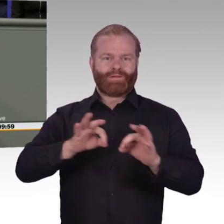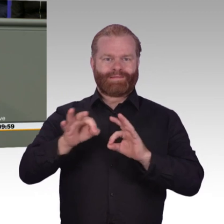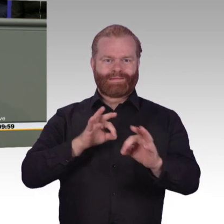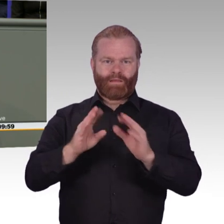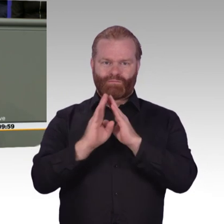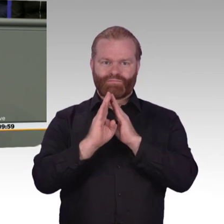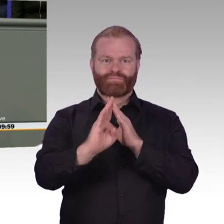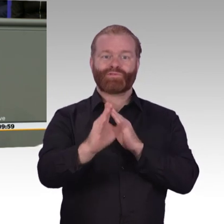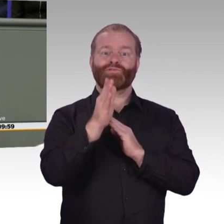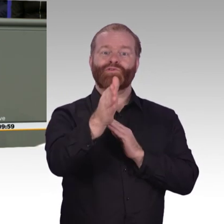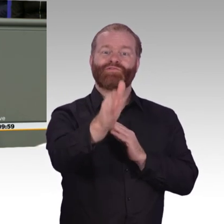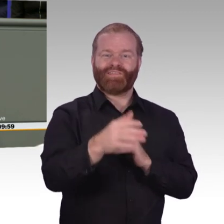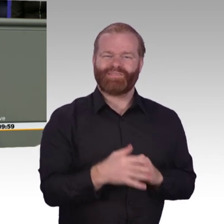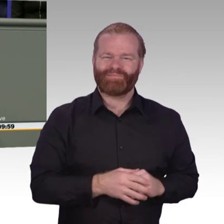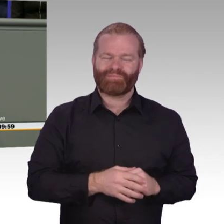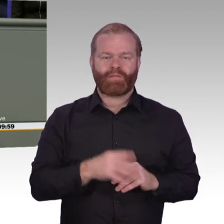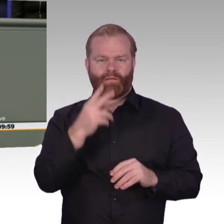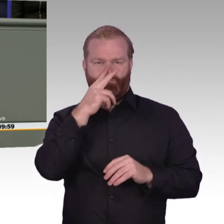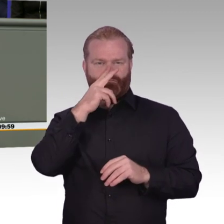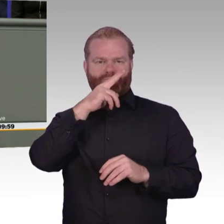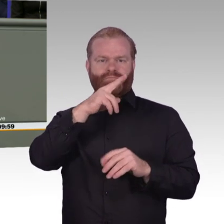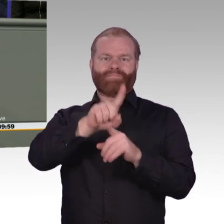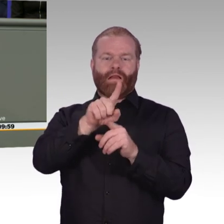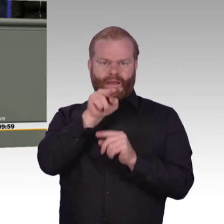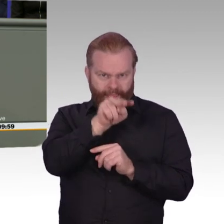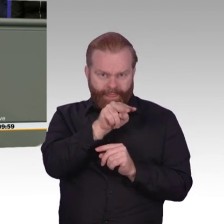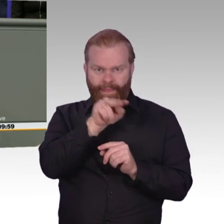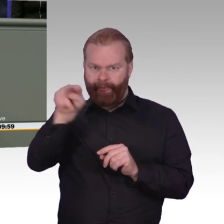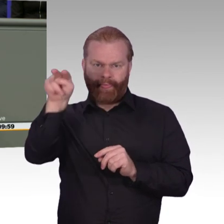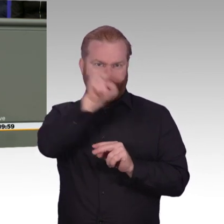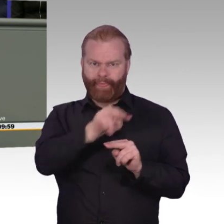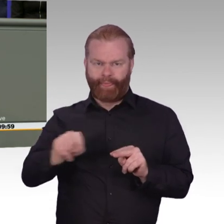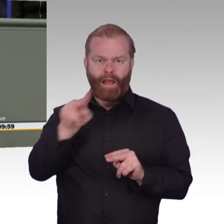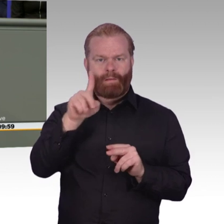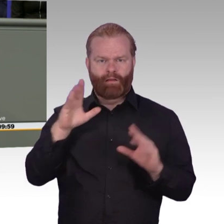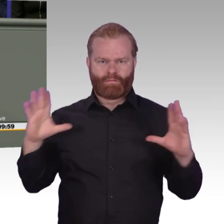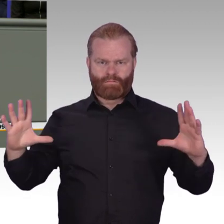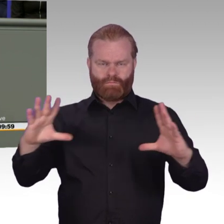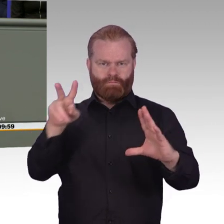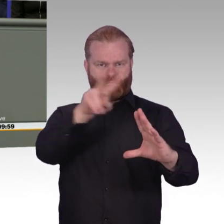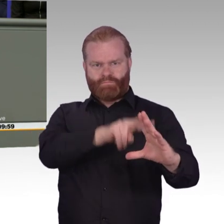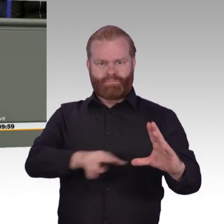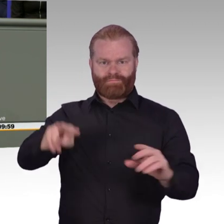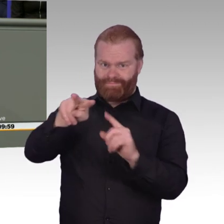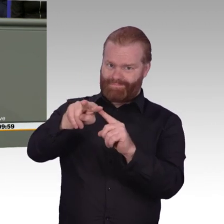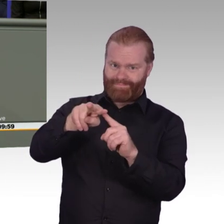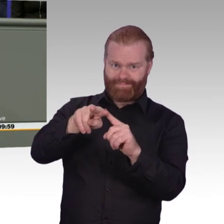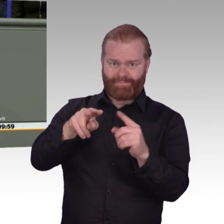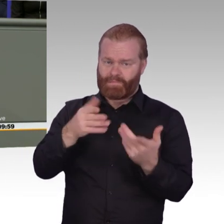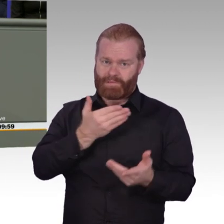den Glasfaserausbau, lieber Sören Barthol. Wenn Sie nicht jahrelang erstmal in die komplett falsche Richtung mit dem Vectoring gewandert wären, dann